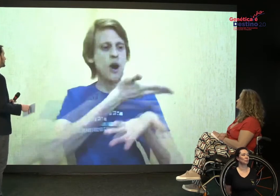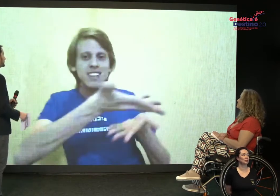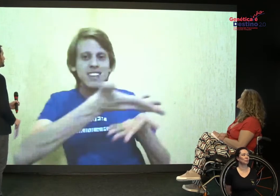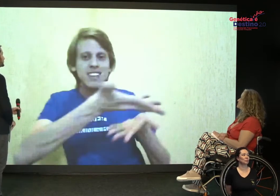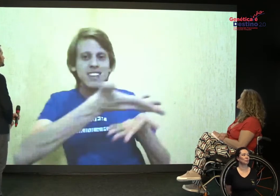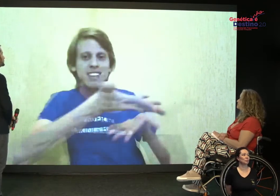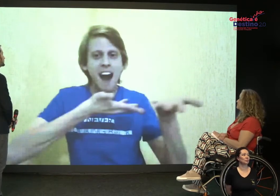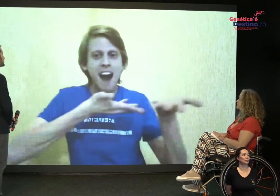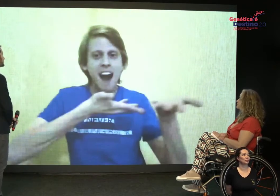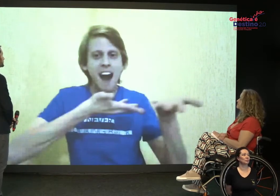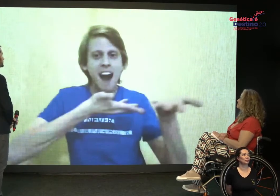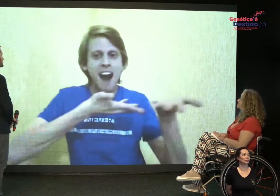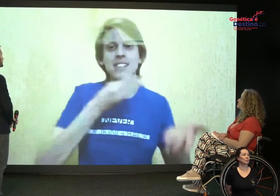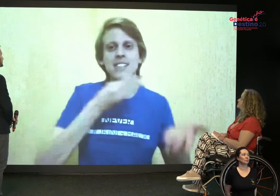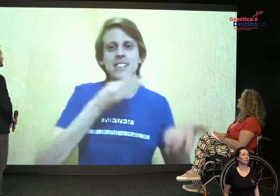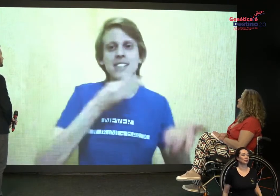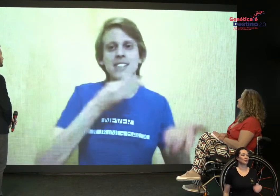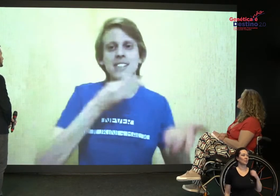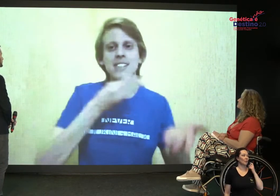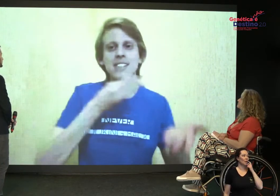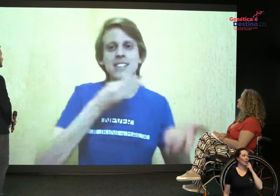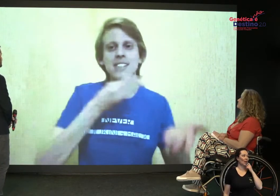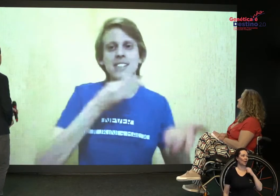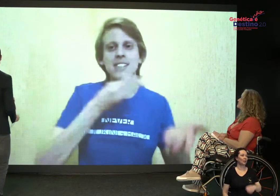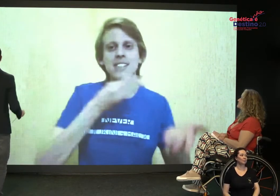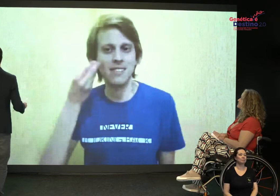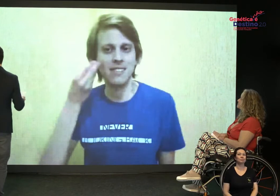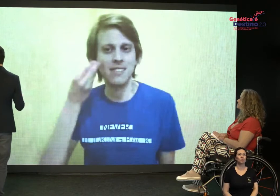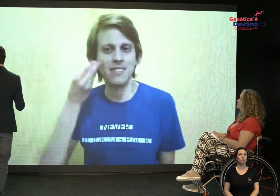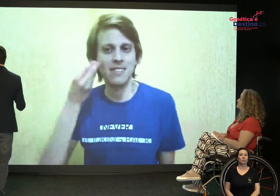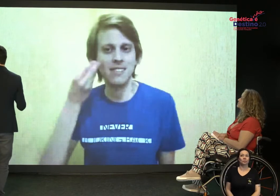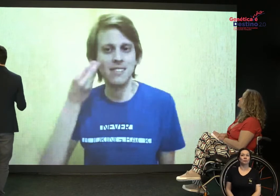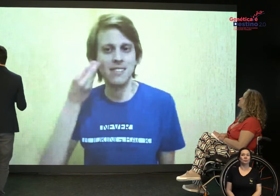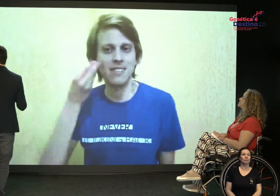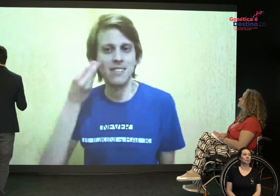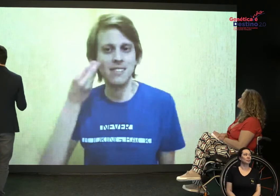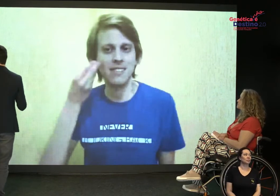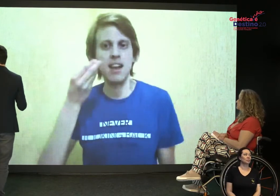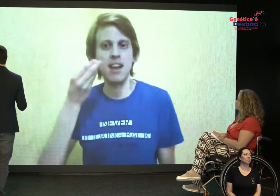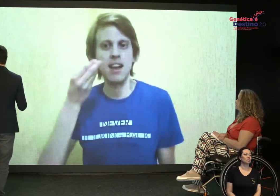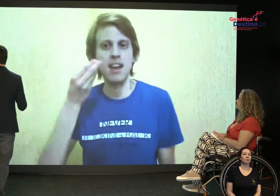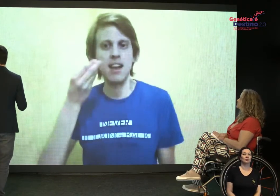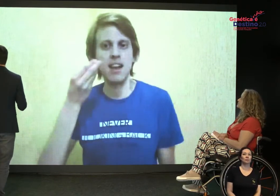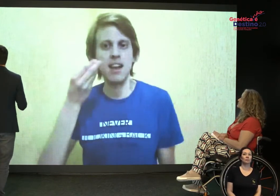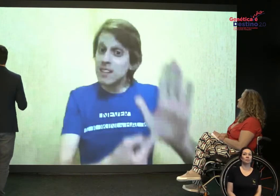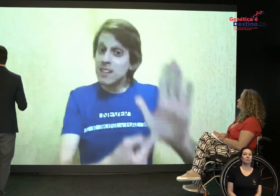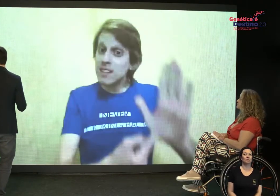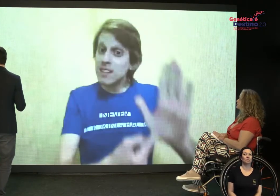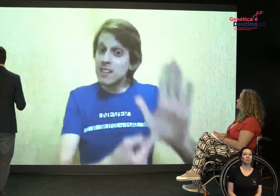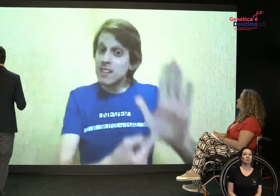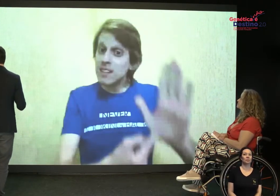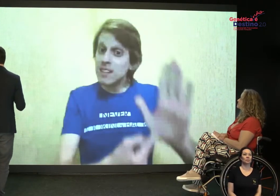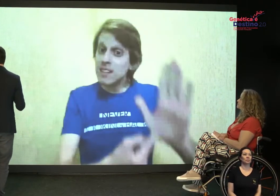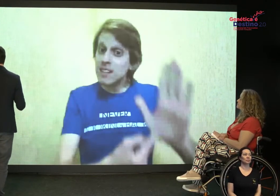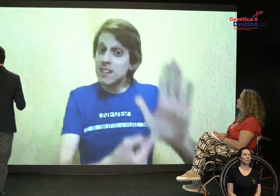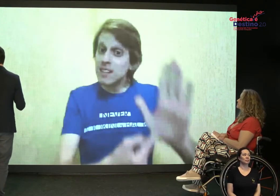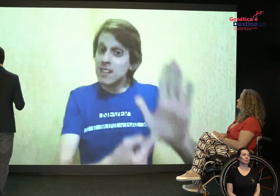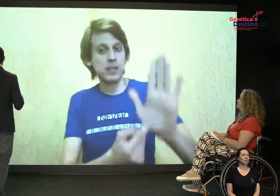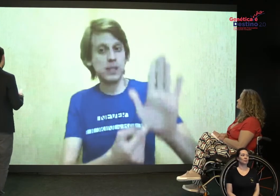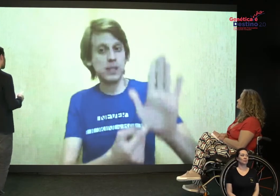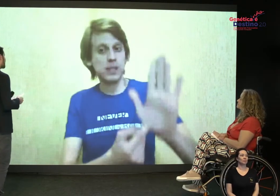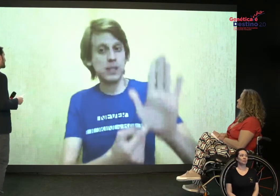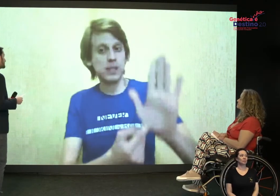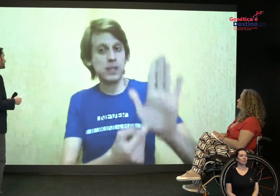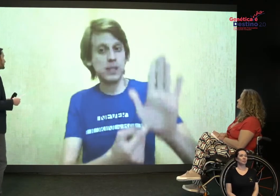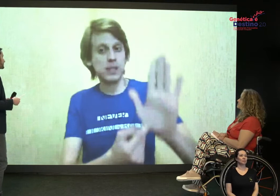é uma oportunidade. A troca na conversa são coisas que